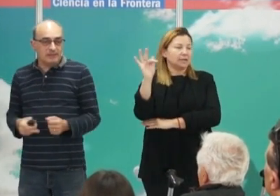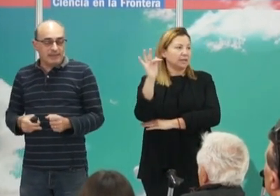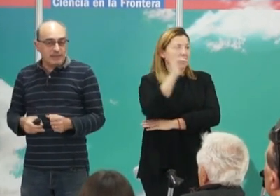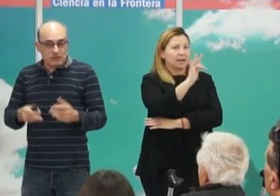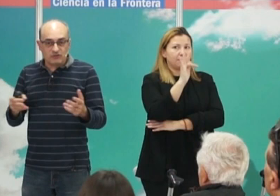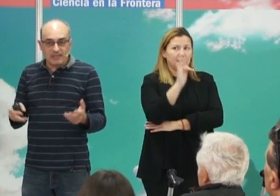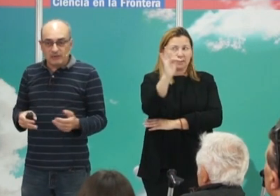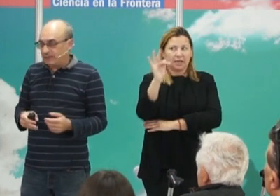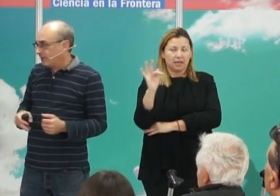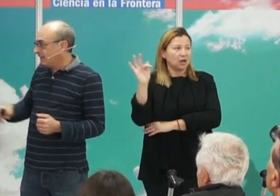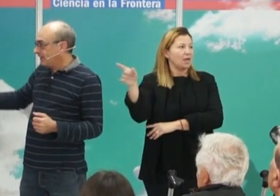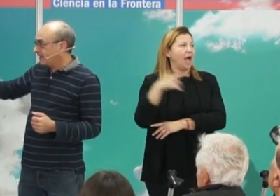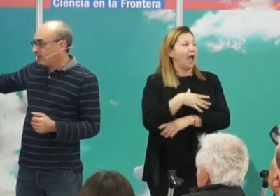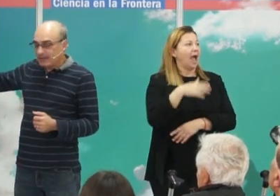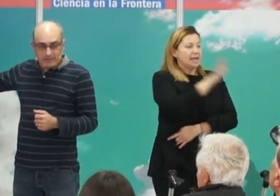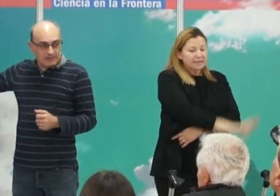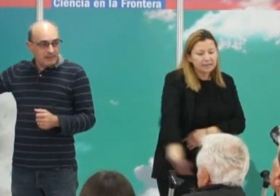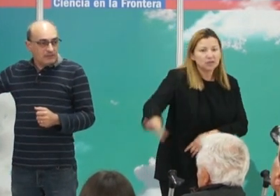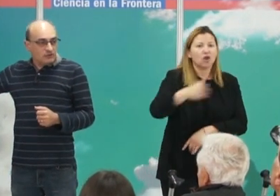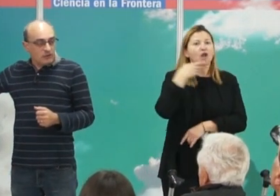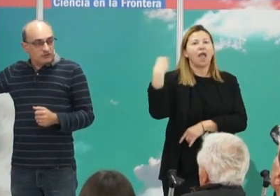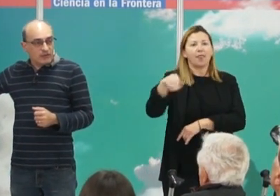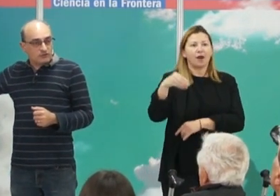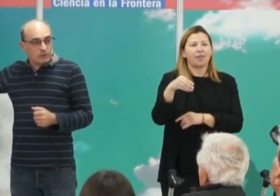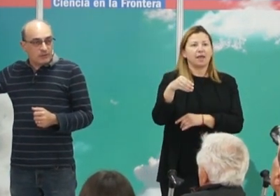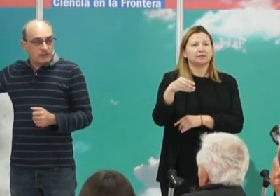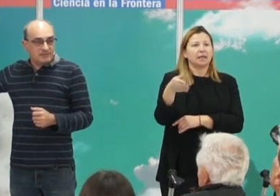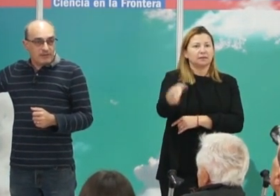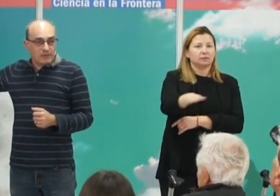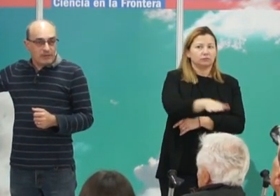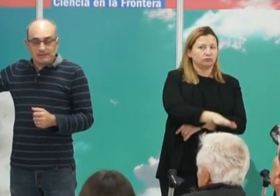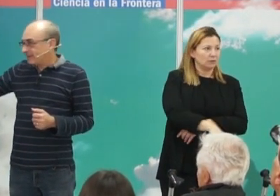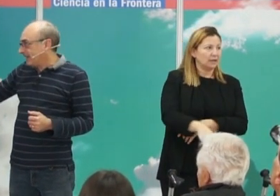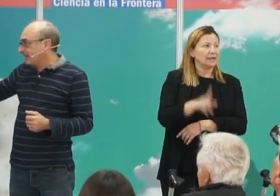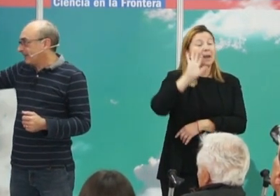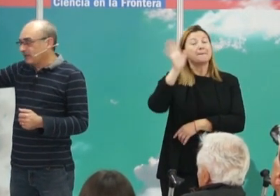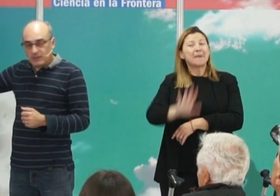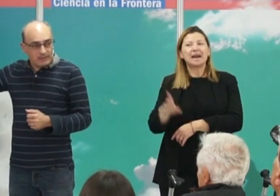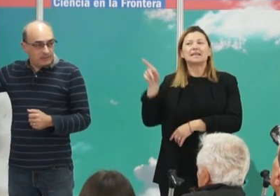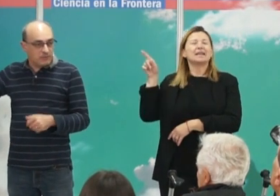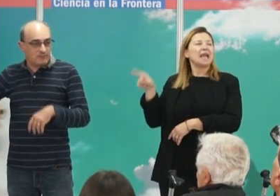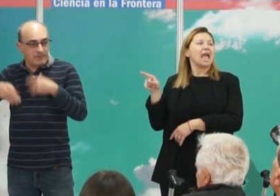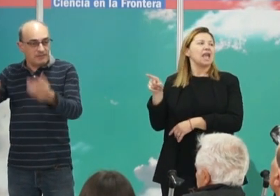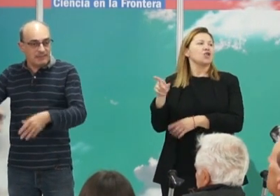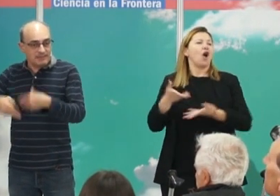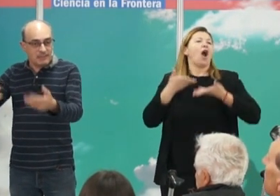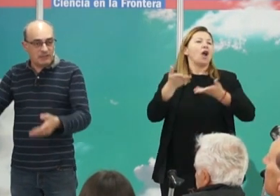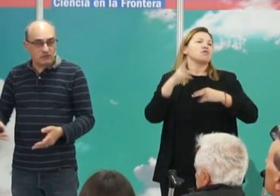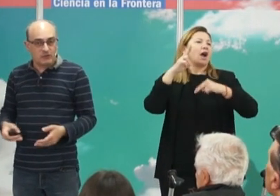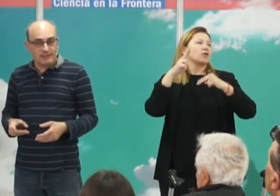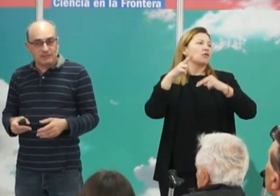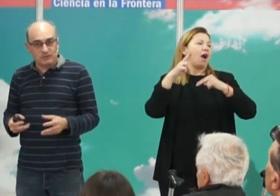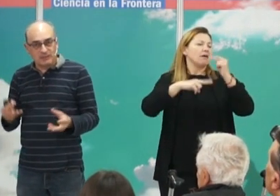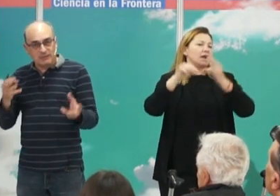niños y de adolescentes que al parecer son los que construyeron esa ciudad y que están enterrados de cualquier forma, a veces en